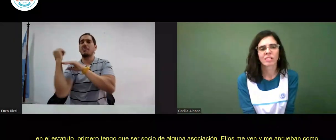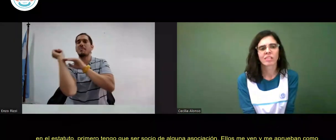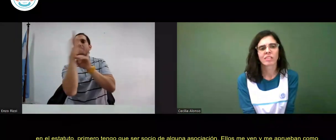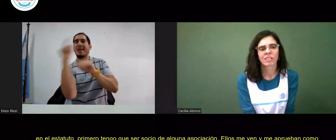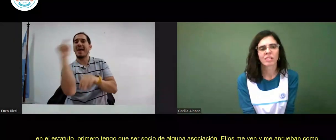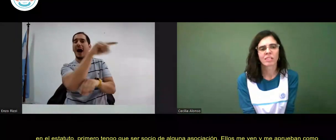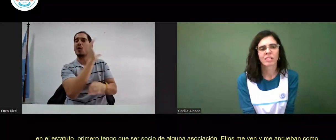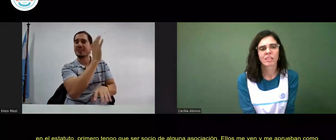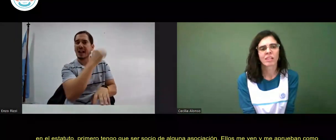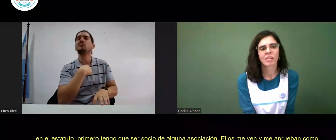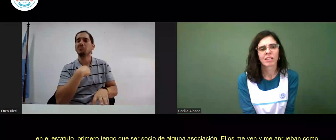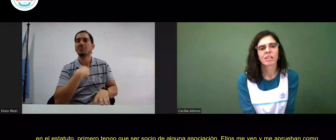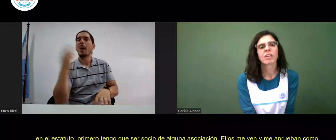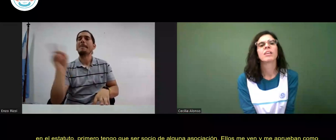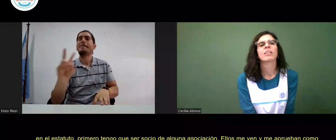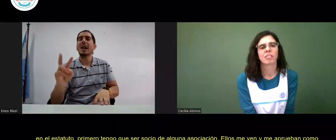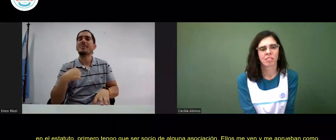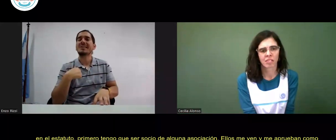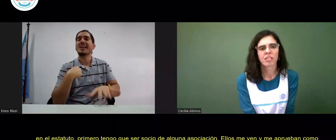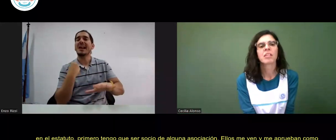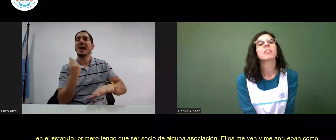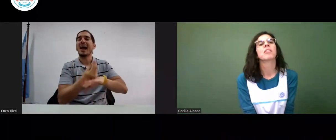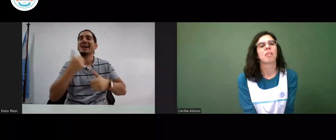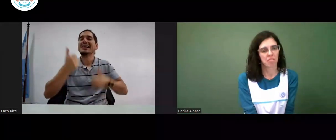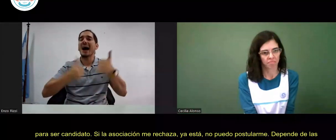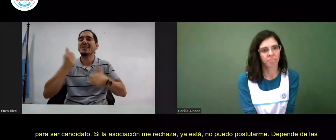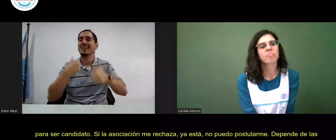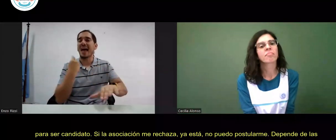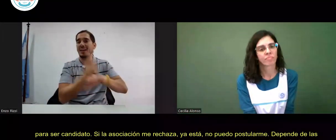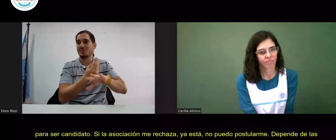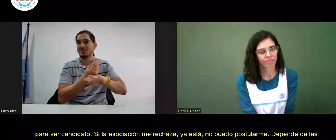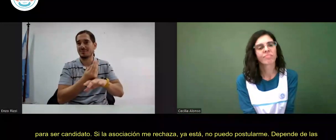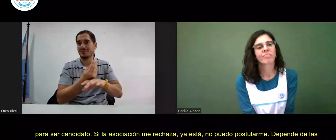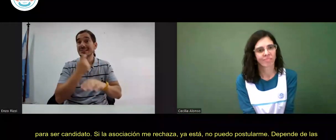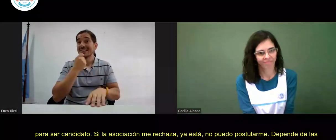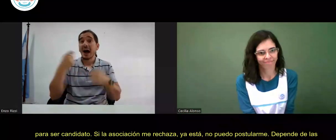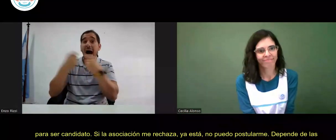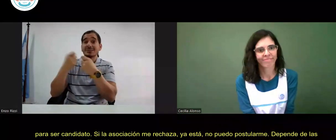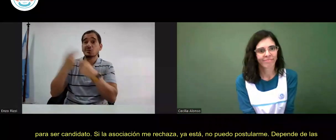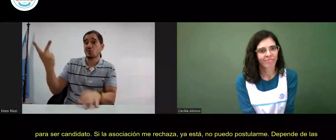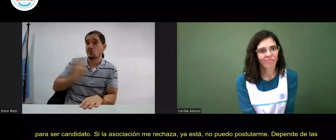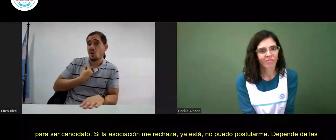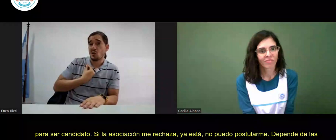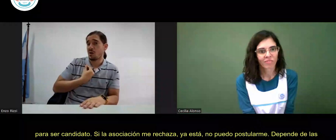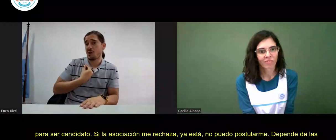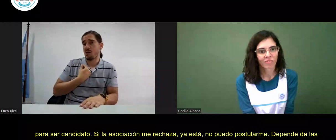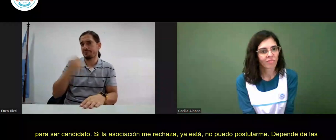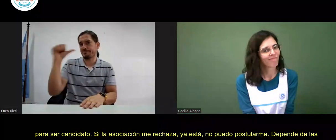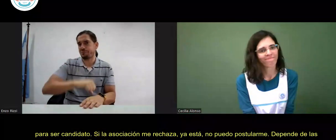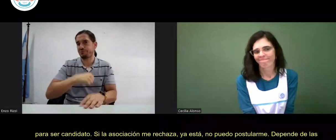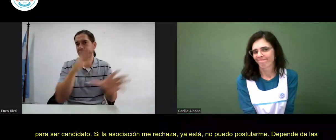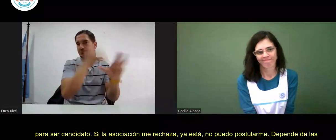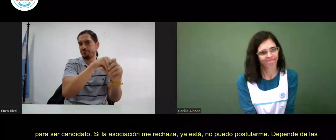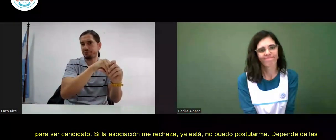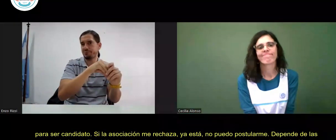Escriben un informe y lo envían a la CAS dándome el permiso para ser candidato. Si la asociación me rechaza, ya está,